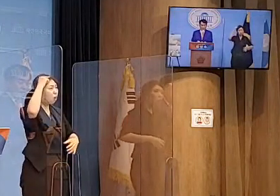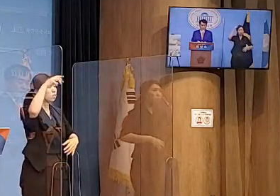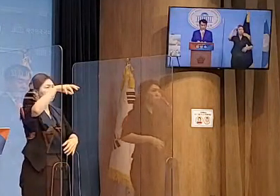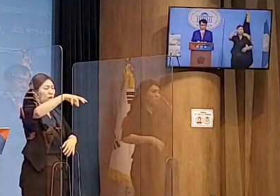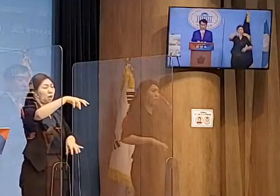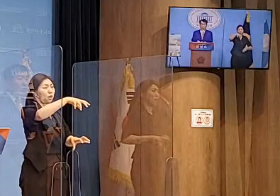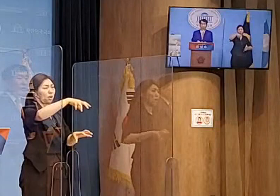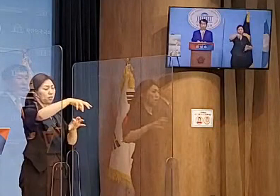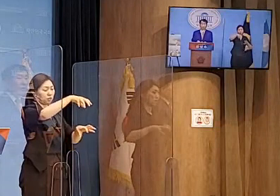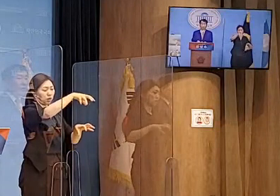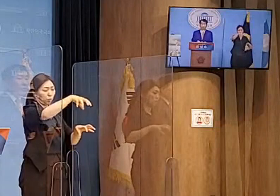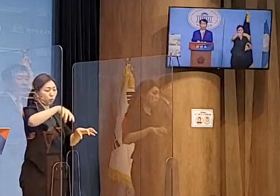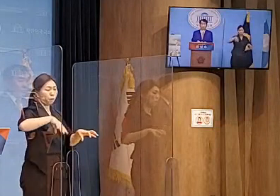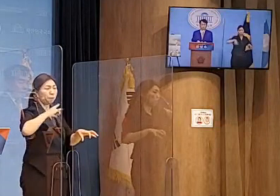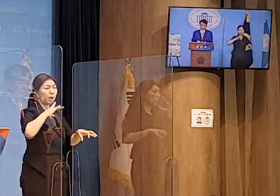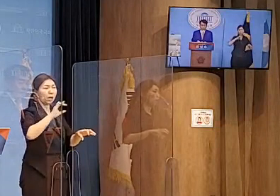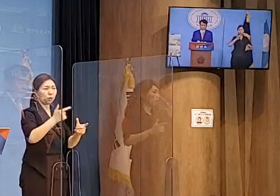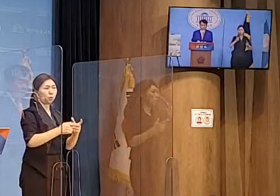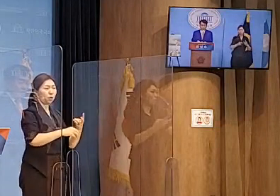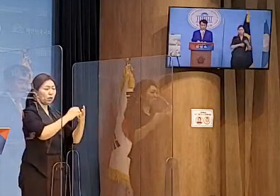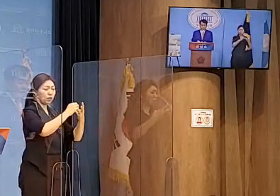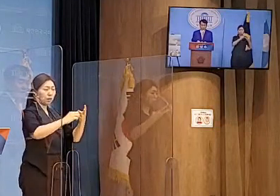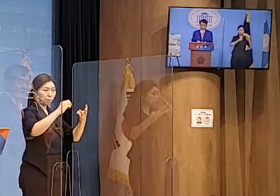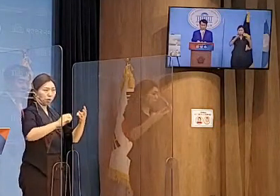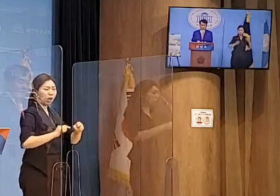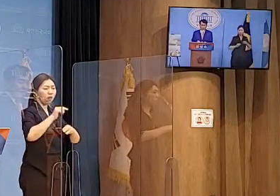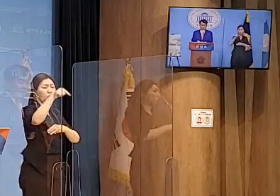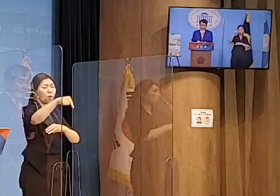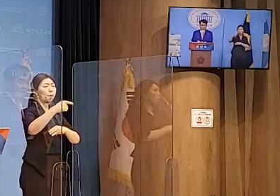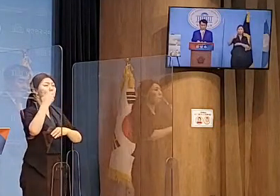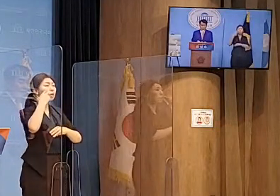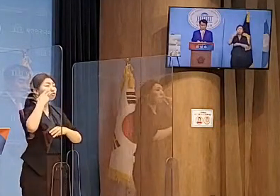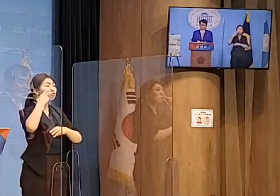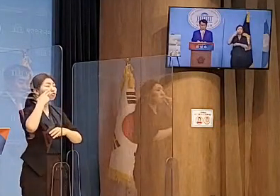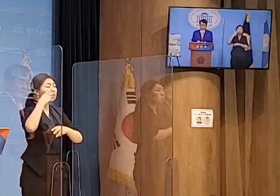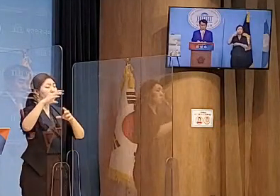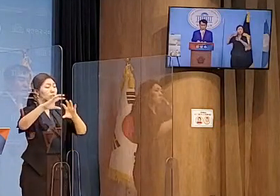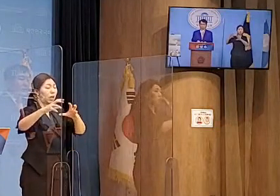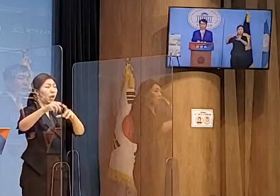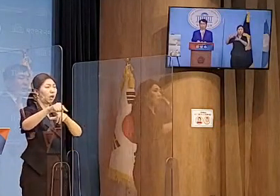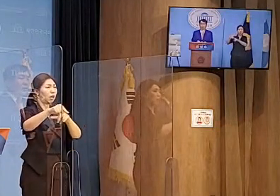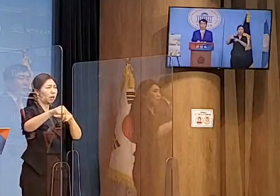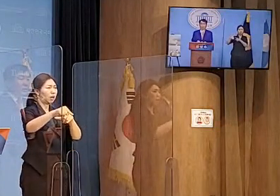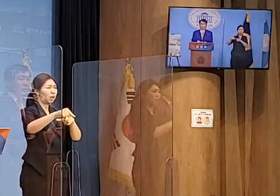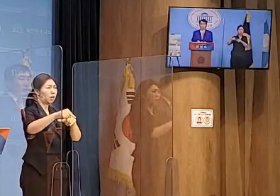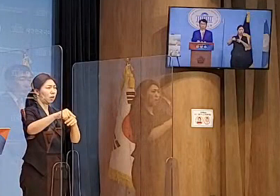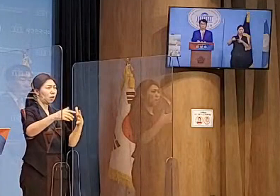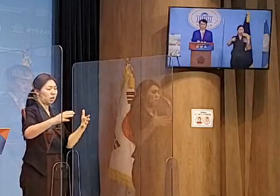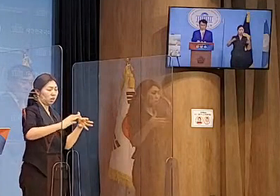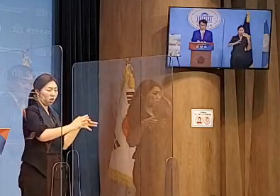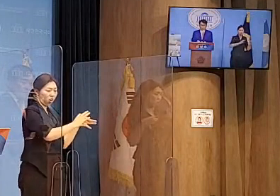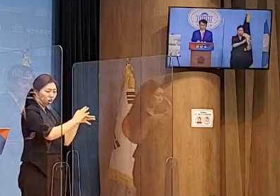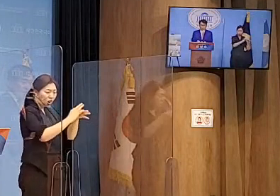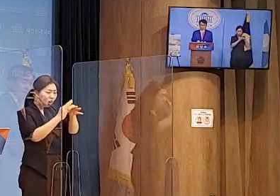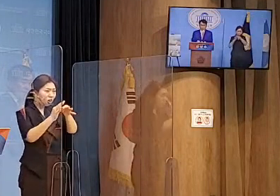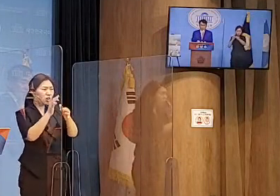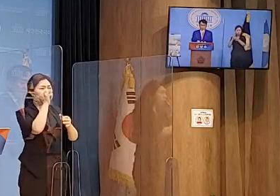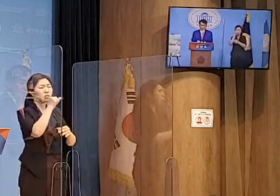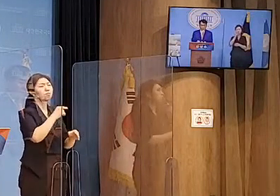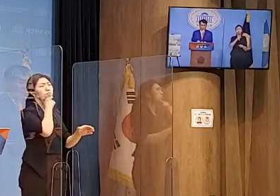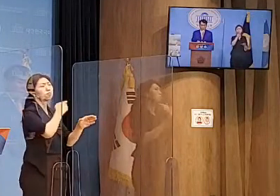태평양 건더, 미국에까지 북한 미사일 문제는 심각한 상황이 되고 있습니다.